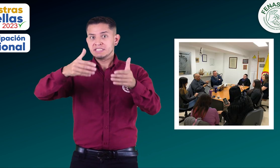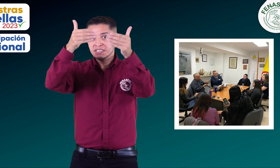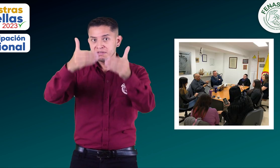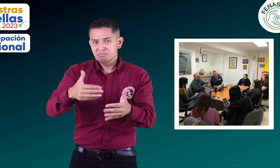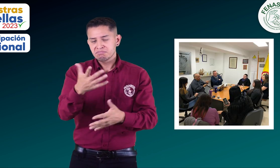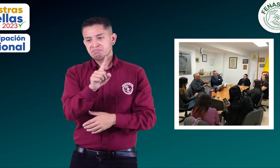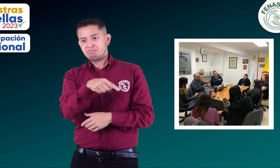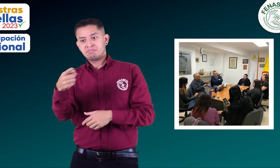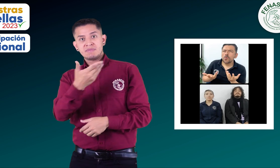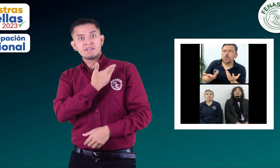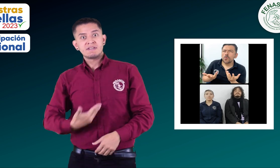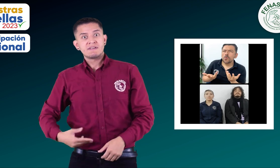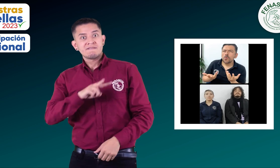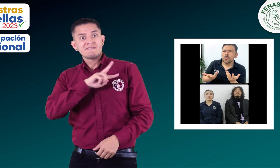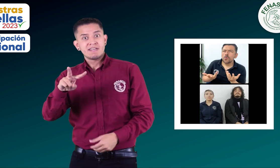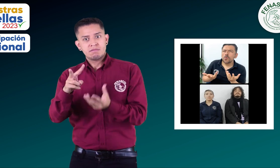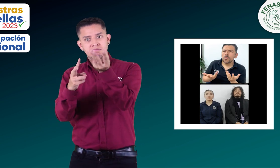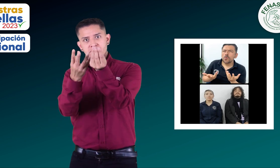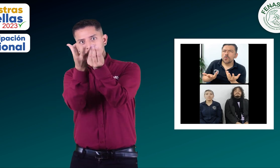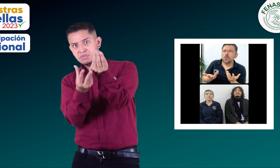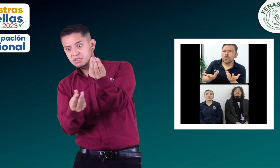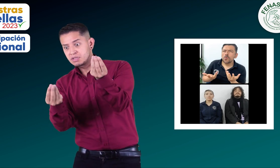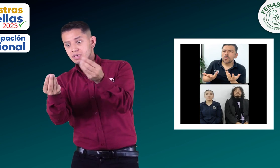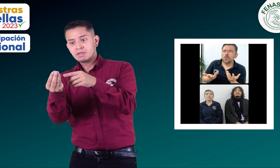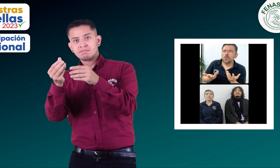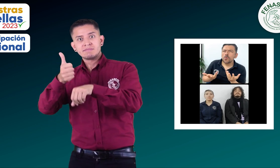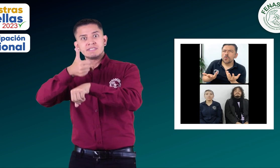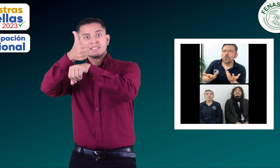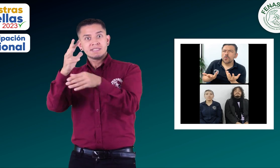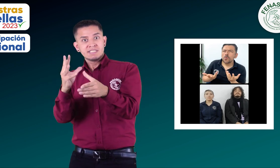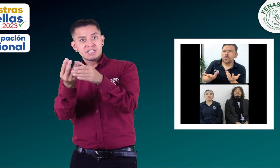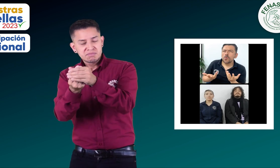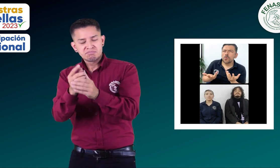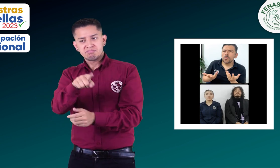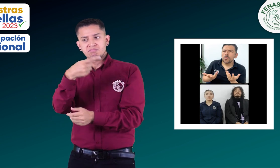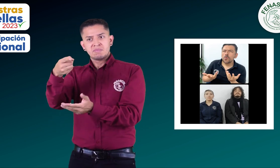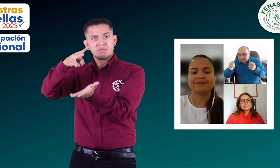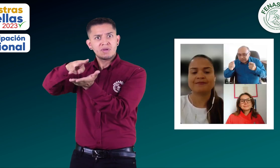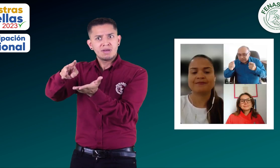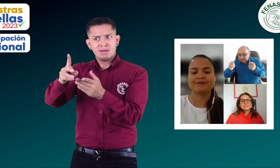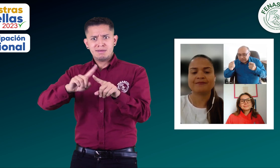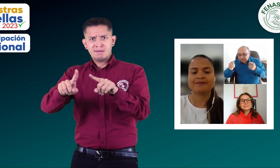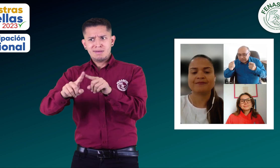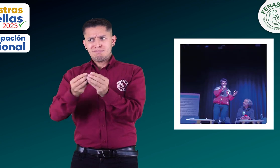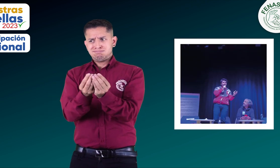como INSOR, Secretaría Técnica de Discapacidad del Distrito, la Gerencia de Inclusión de la